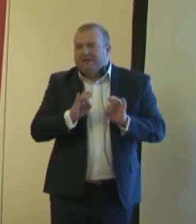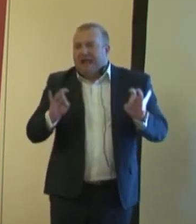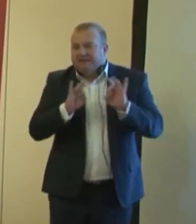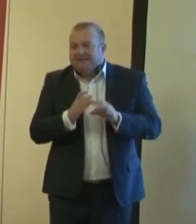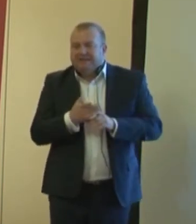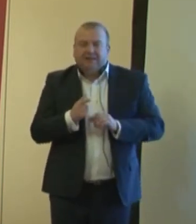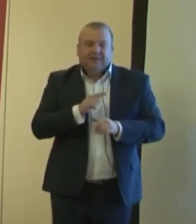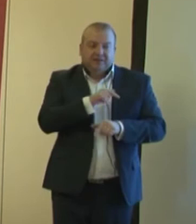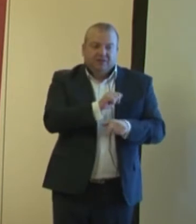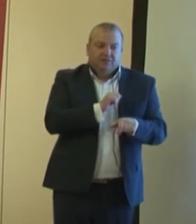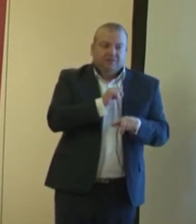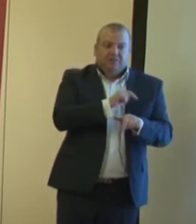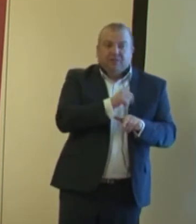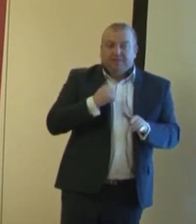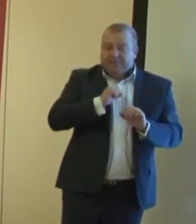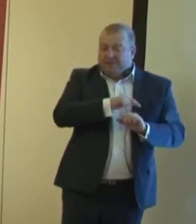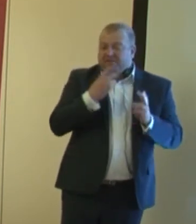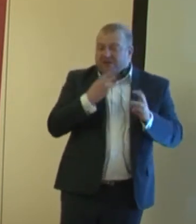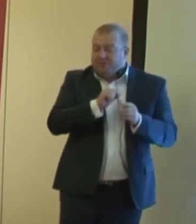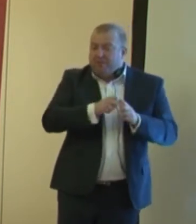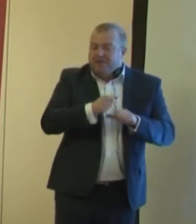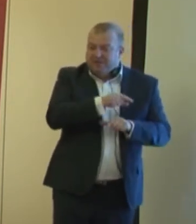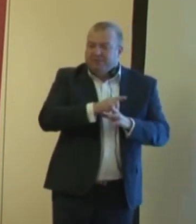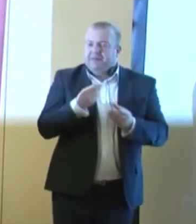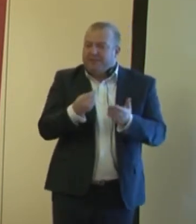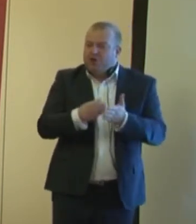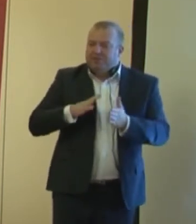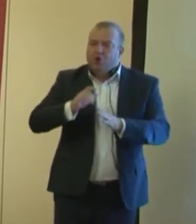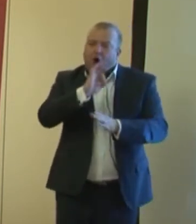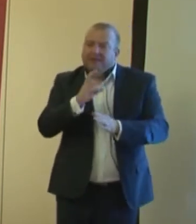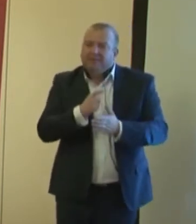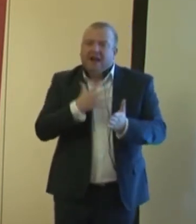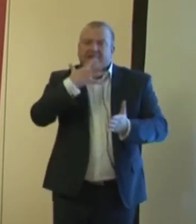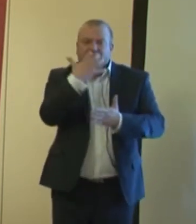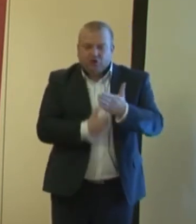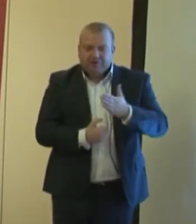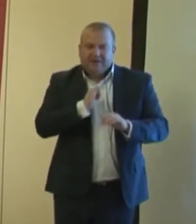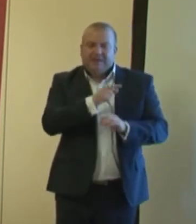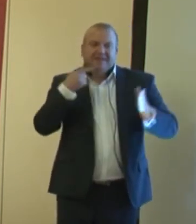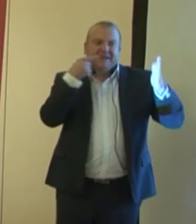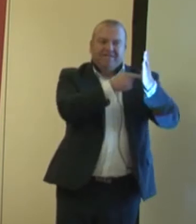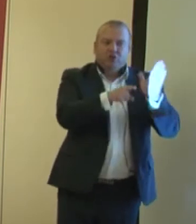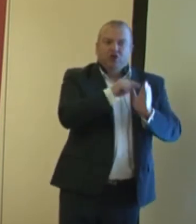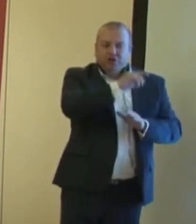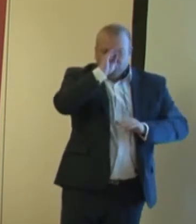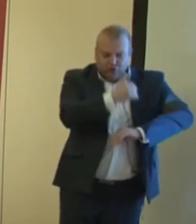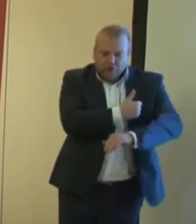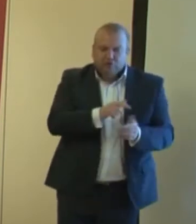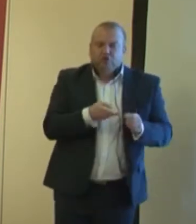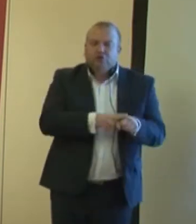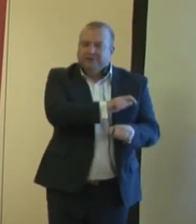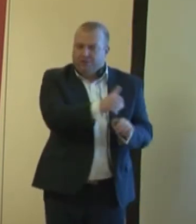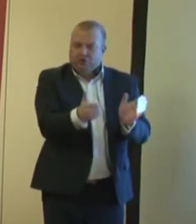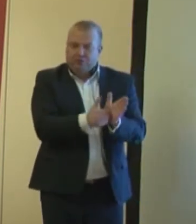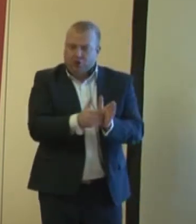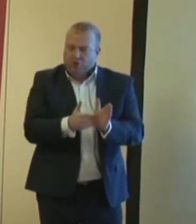tym, aby te pieniądze były optymalnie wykorzystane i trafiły precyzyjnie do tych uczniów, którzy potrzebują.